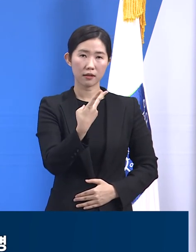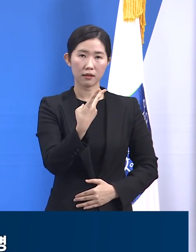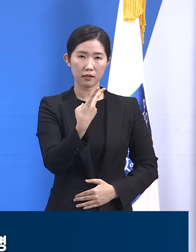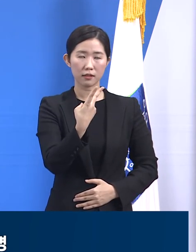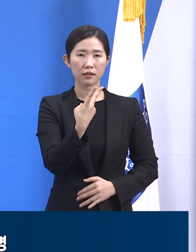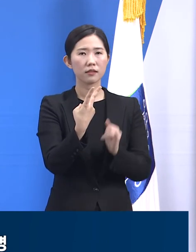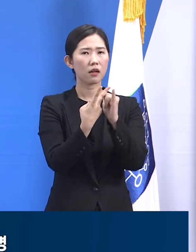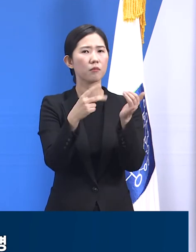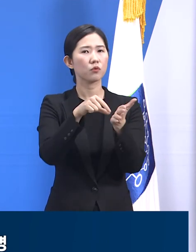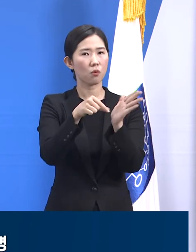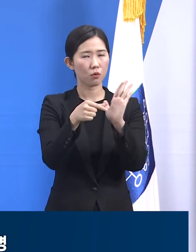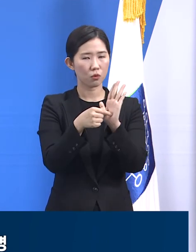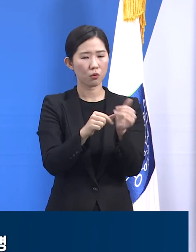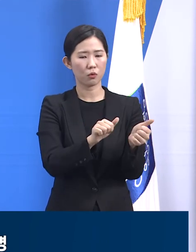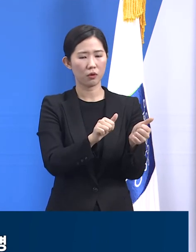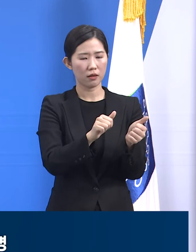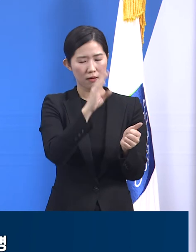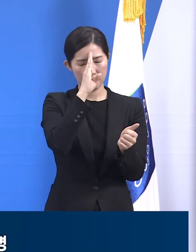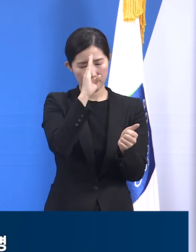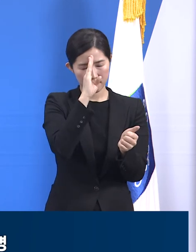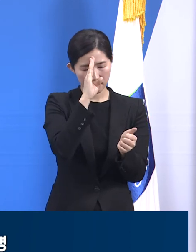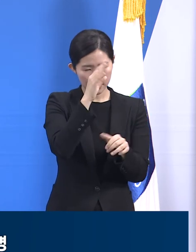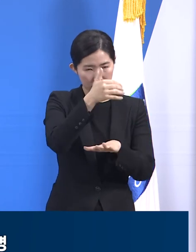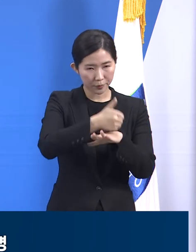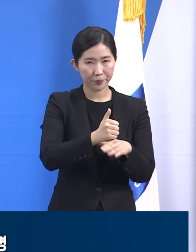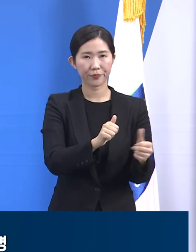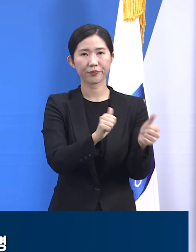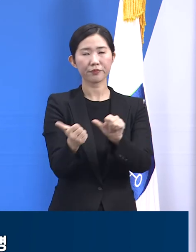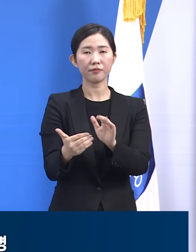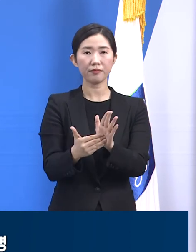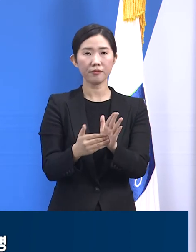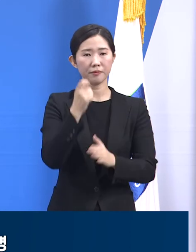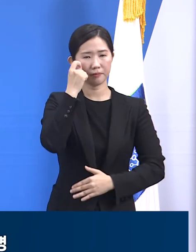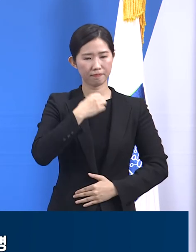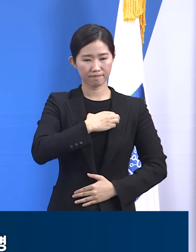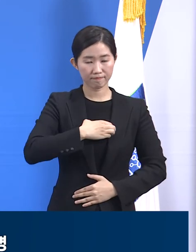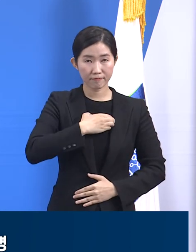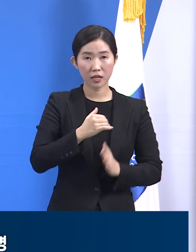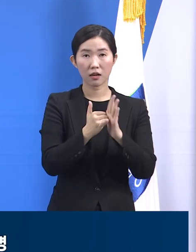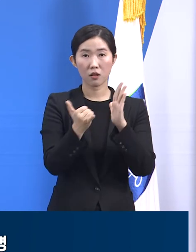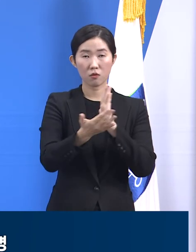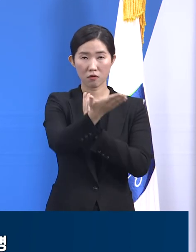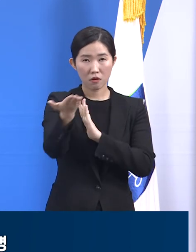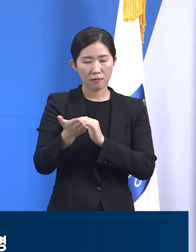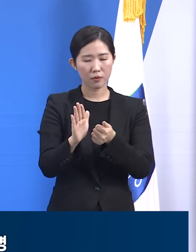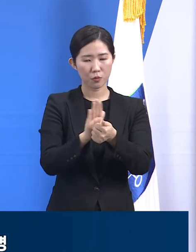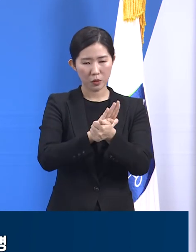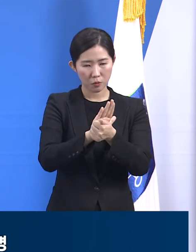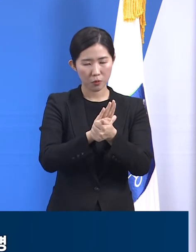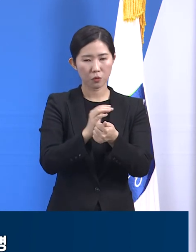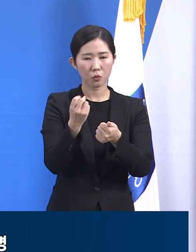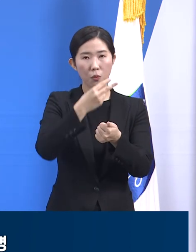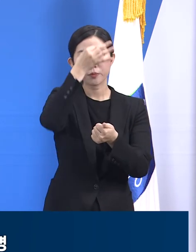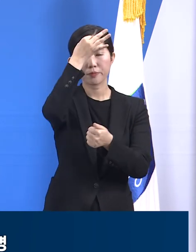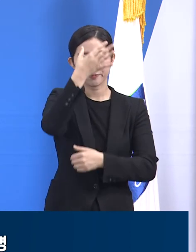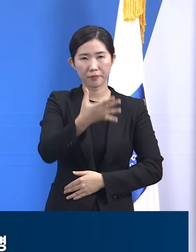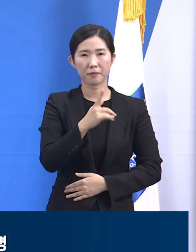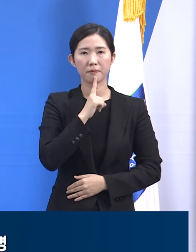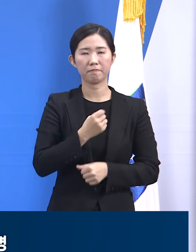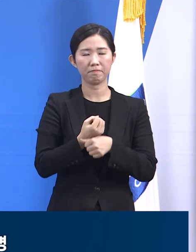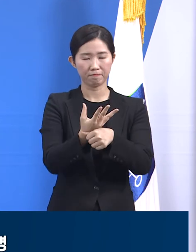사망하셨습니다. 슬픔에 잠겨있을 유가족분들께 다시 한번 위로와 사과 말씀을 드립니다.